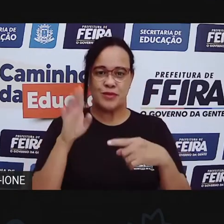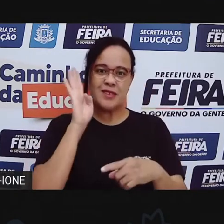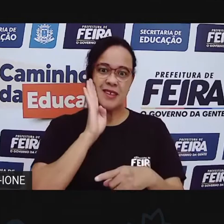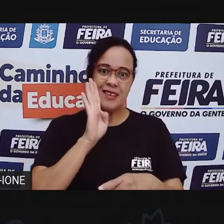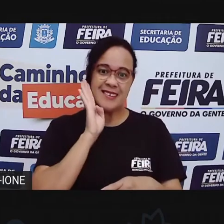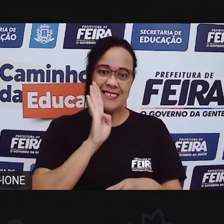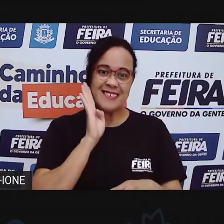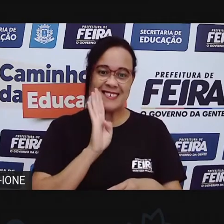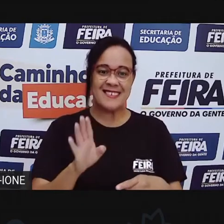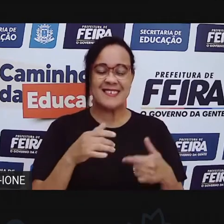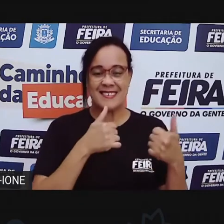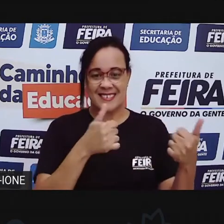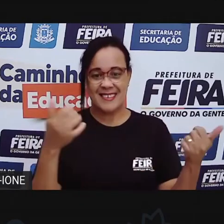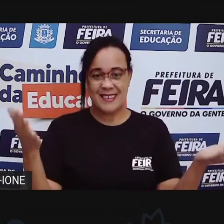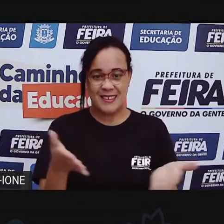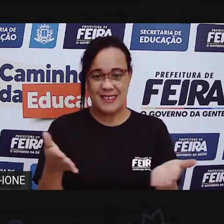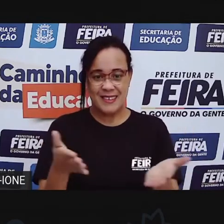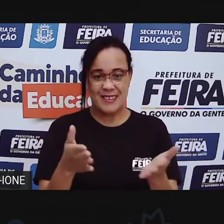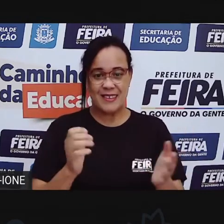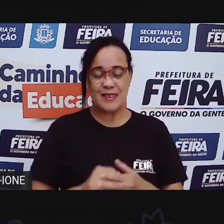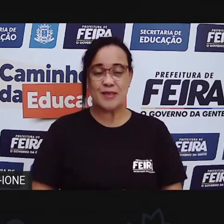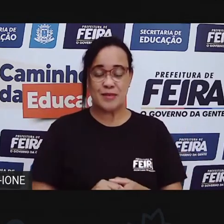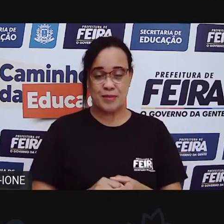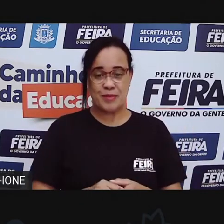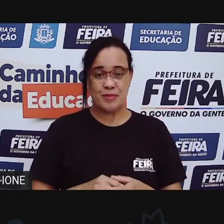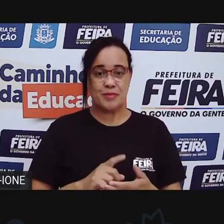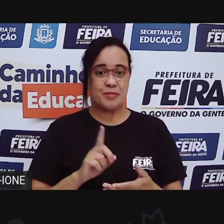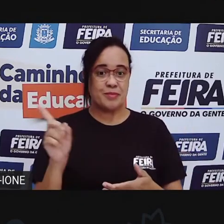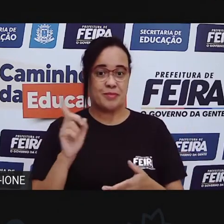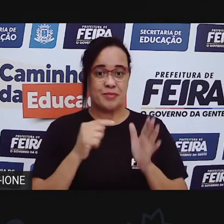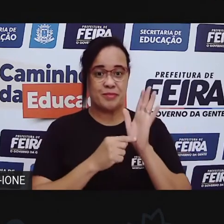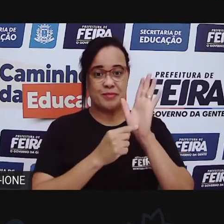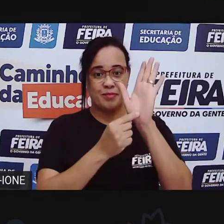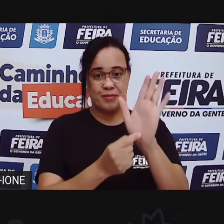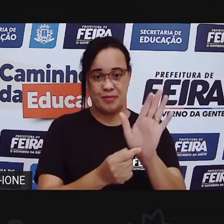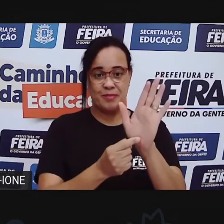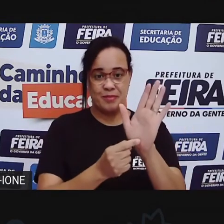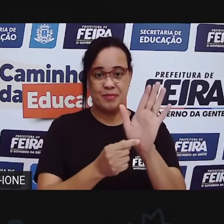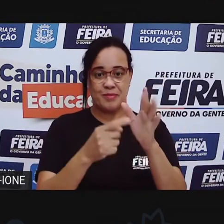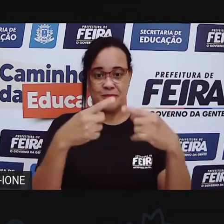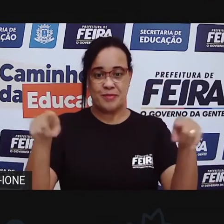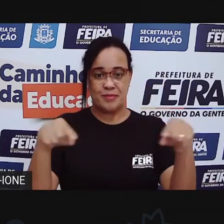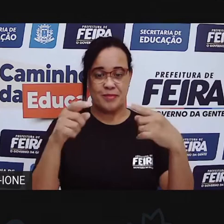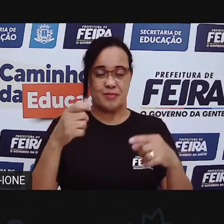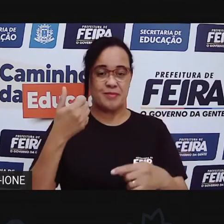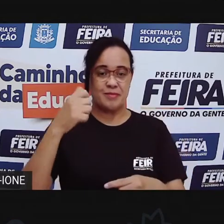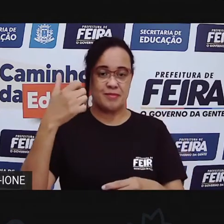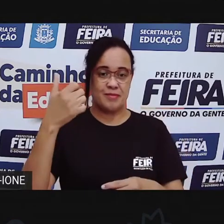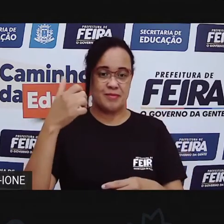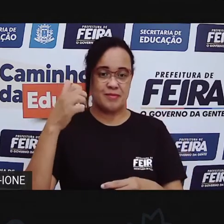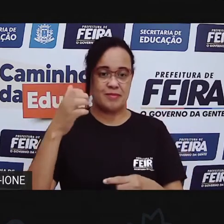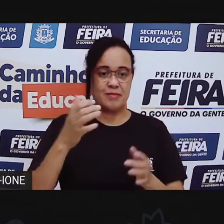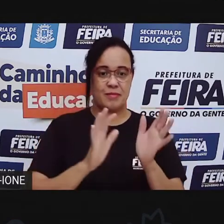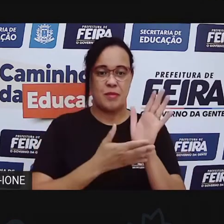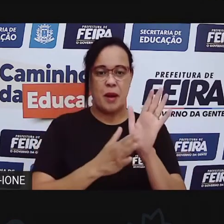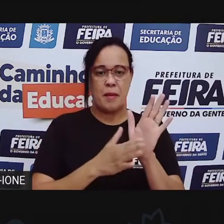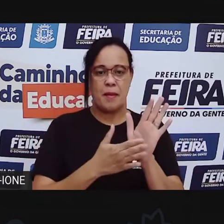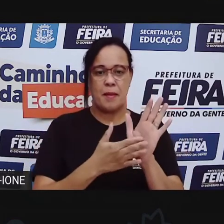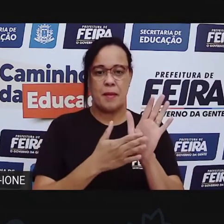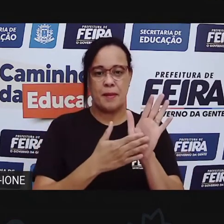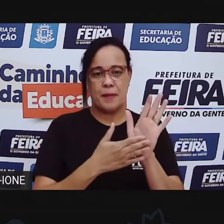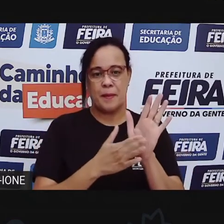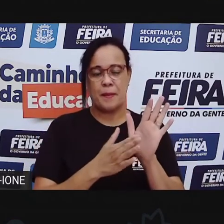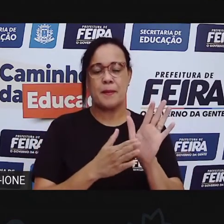legal. Hoje eu trouxe um instrumento rítmico. É! Qual que é o nome dele? É chamado de pandeiro.